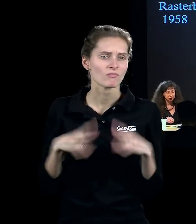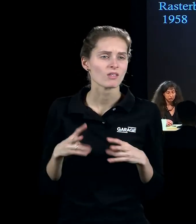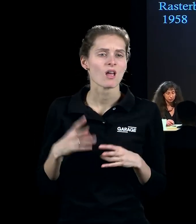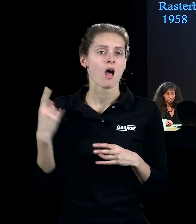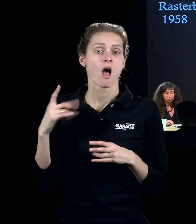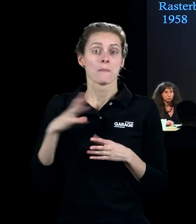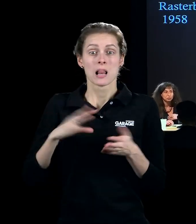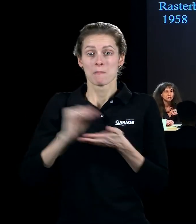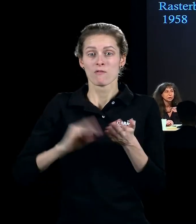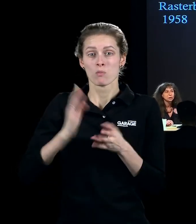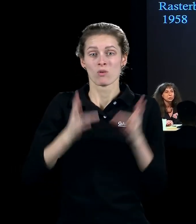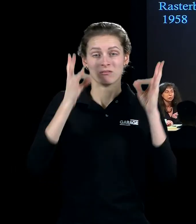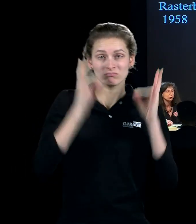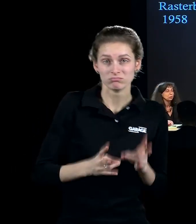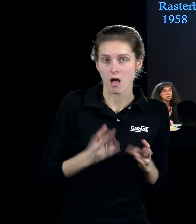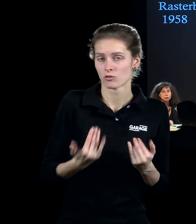привести не была способна.